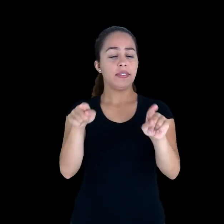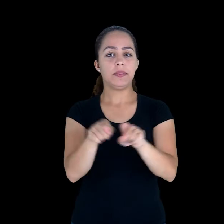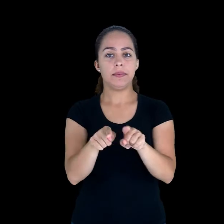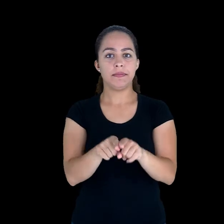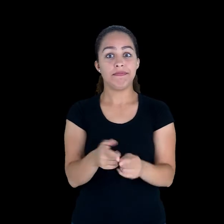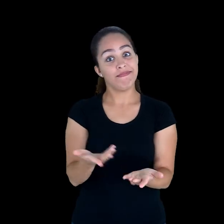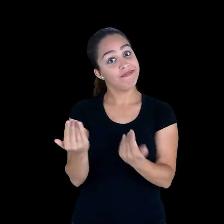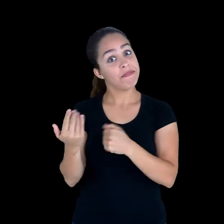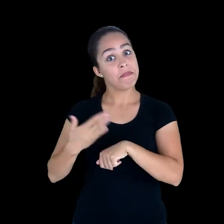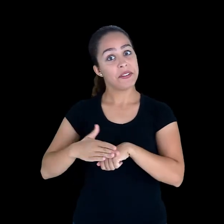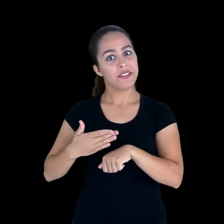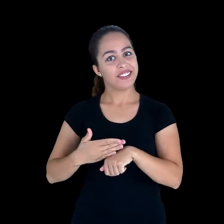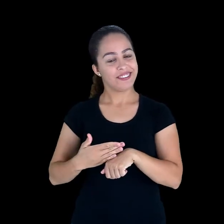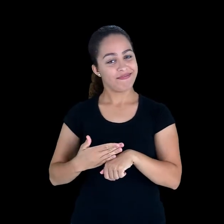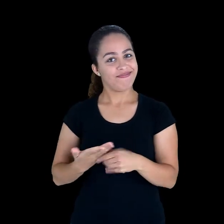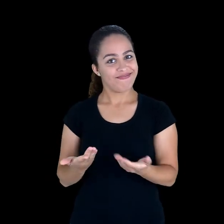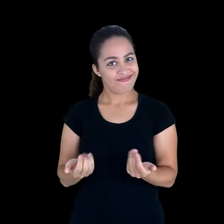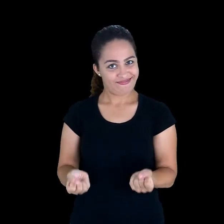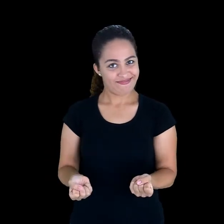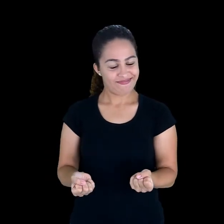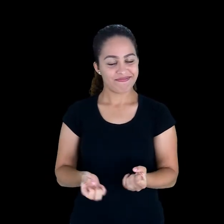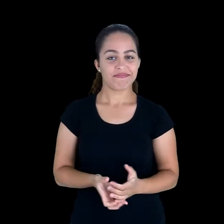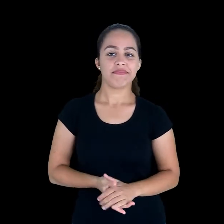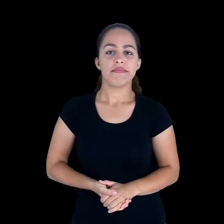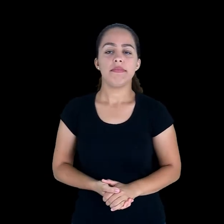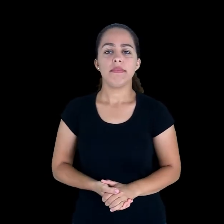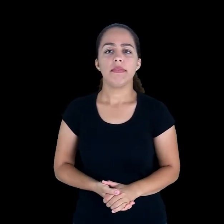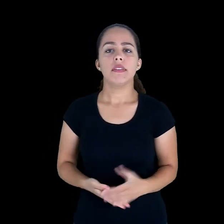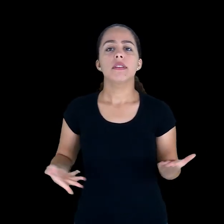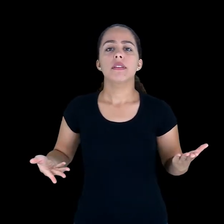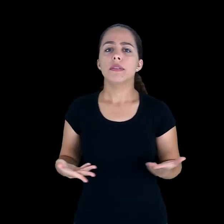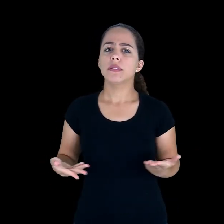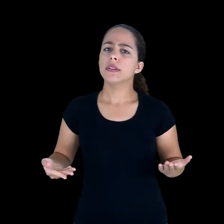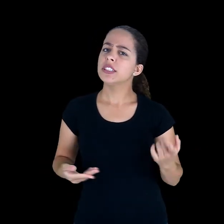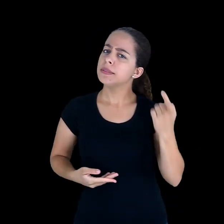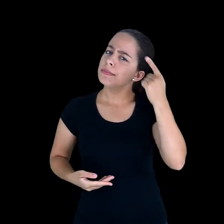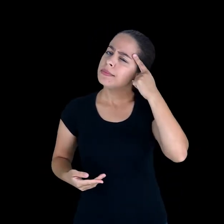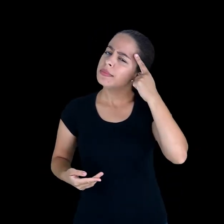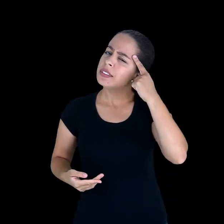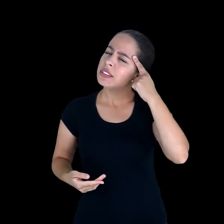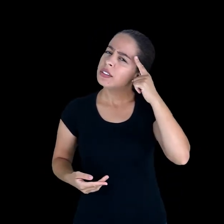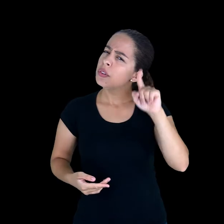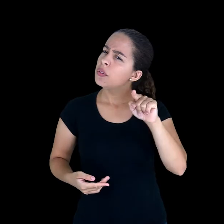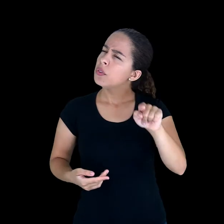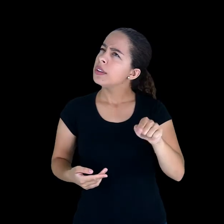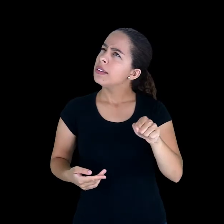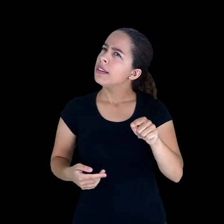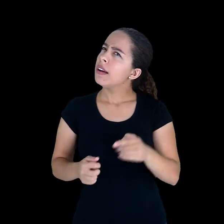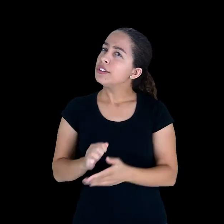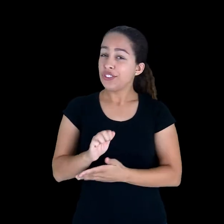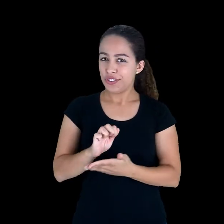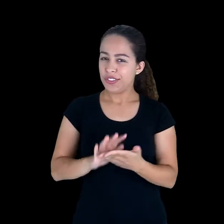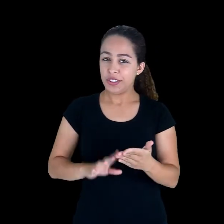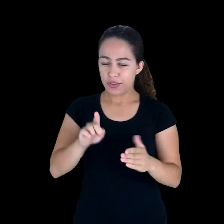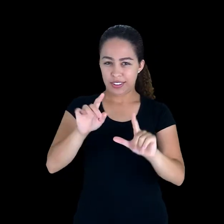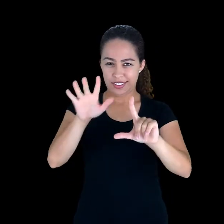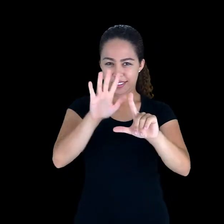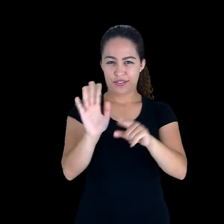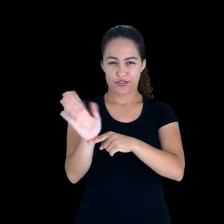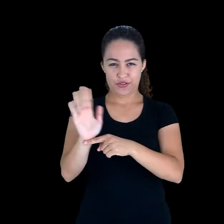Então, agora, vamos praticar? Pense em que atividade você gostaria de fazer após